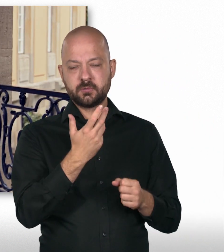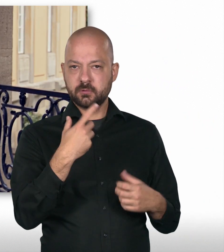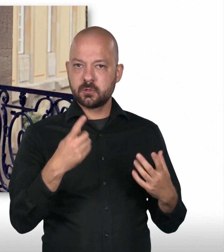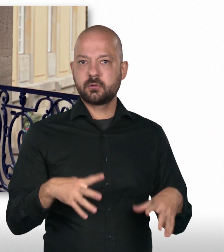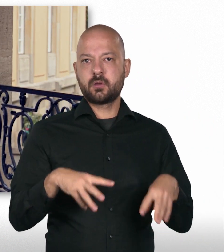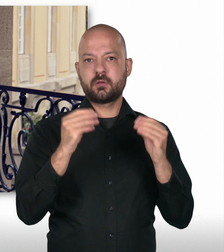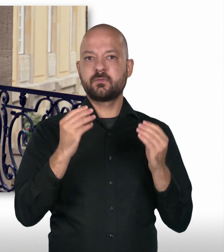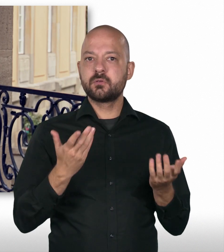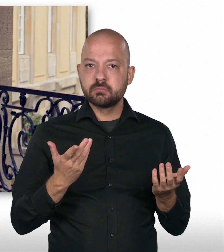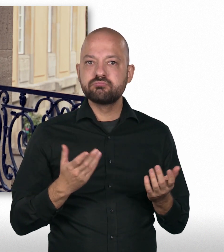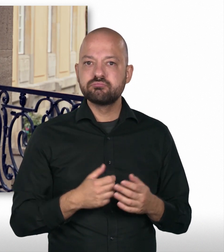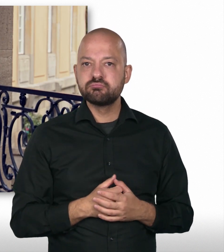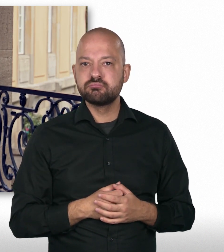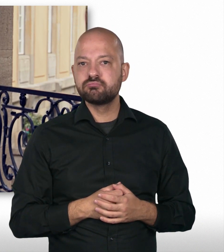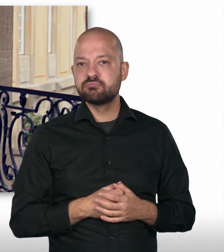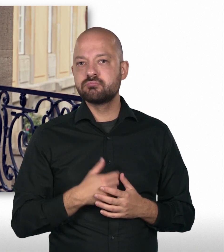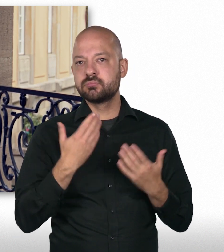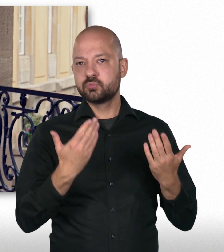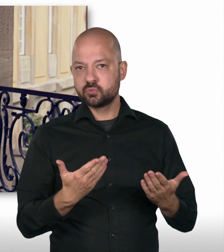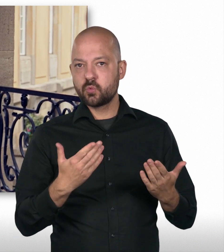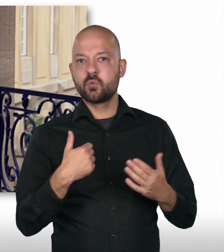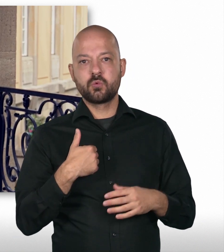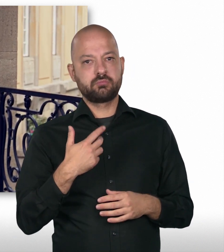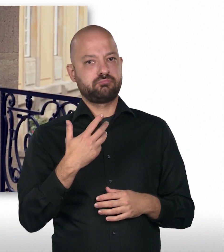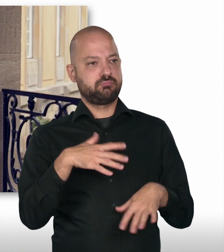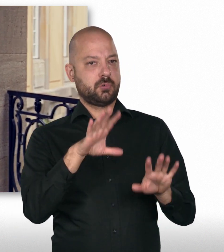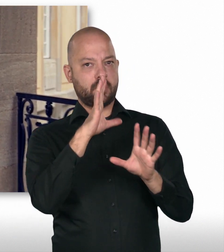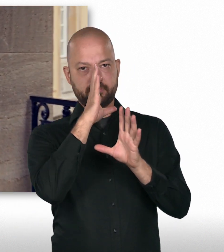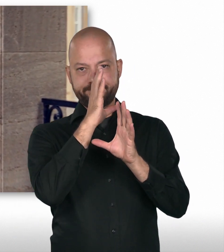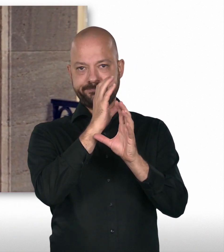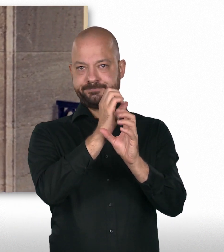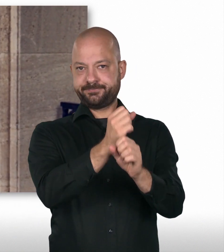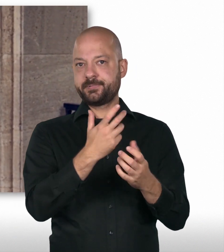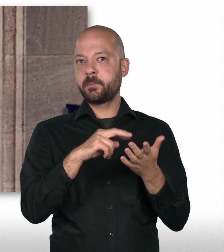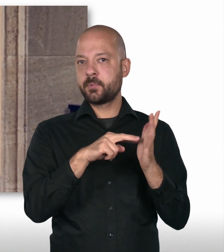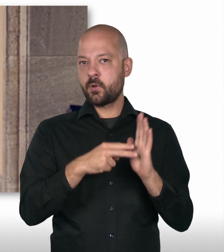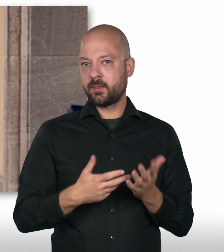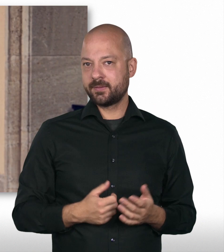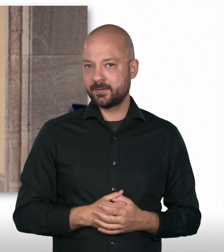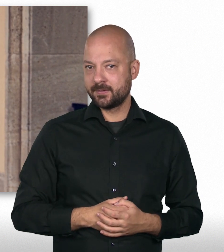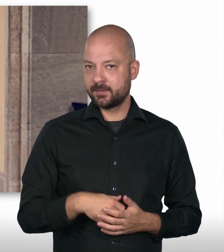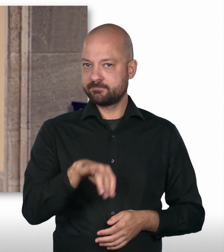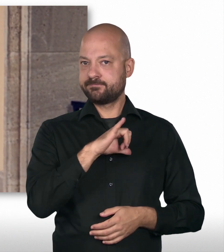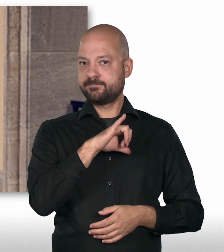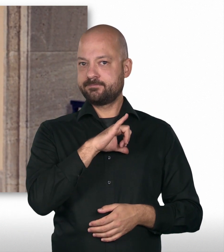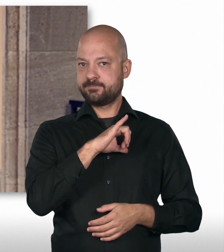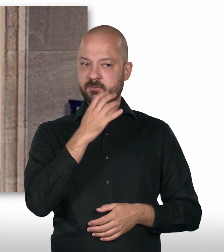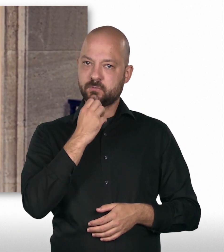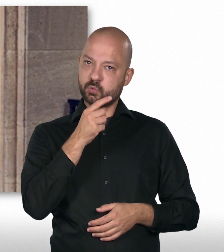Also ich habe, wie schon gesagt, ja zuerst in der Kultur gearbeitet und dann aber auch angefangen, mich stärker für Politik zu interessieren und